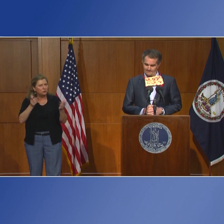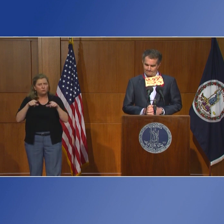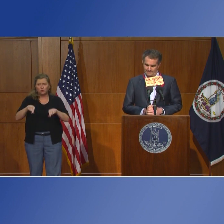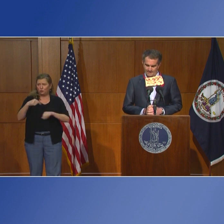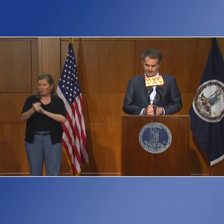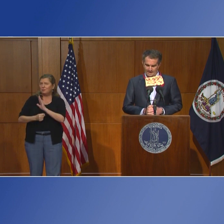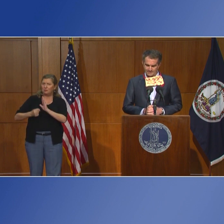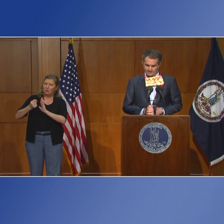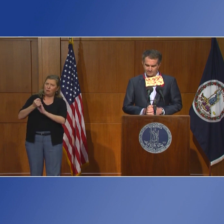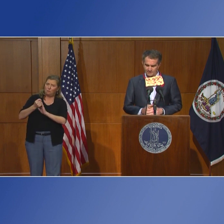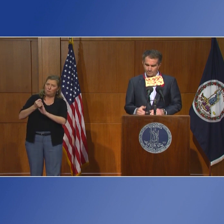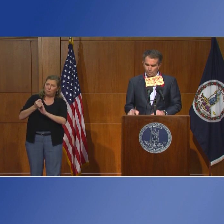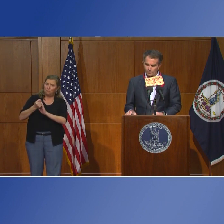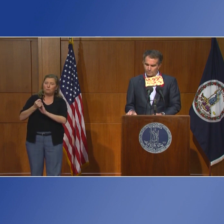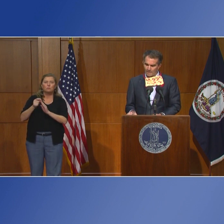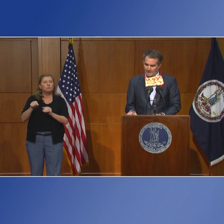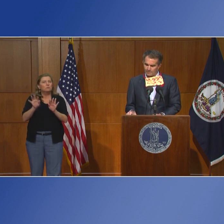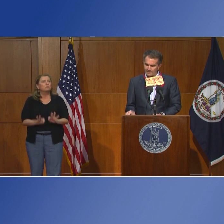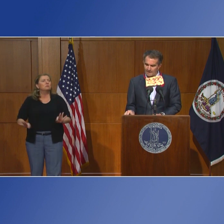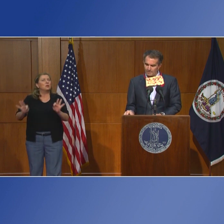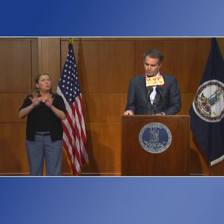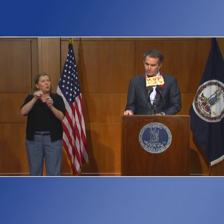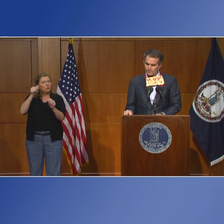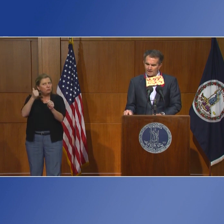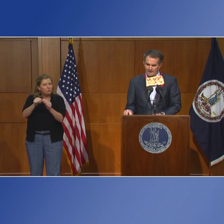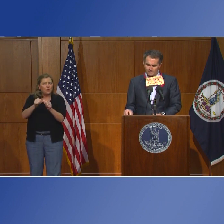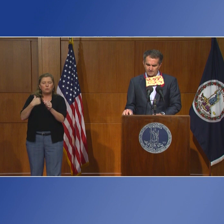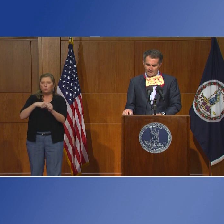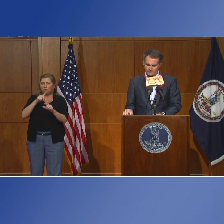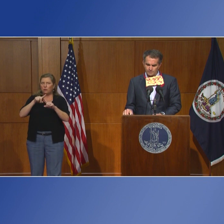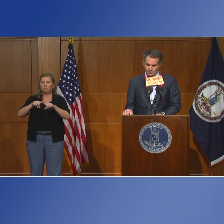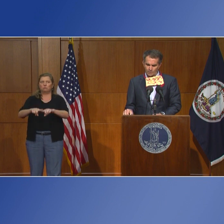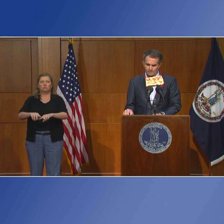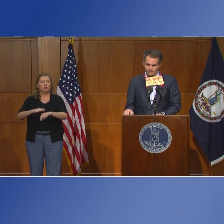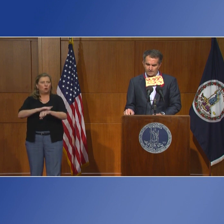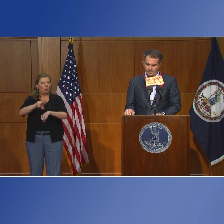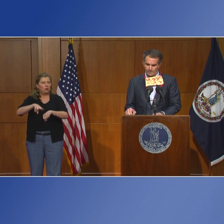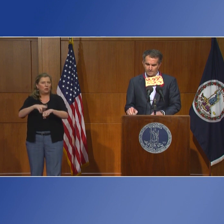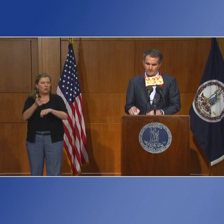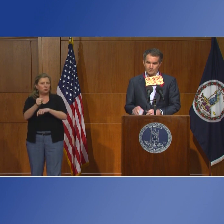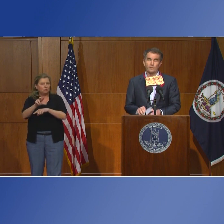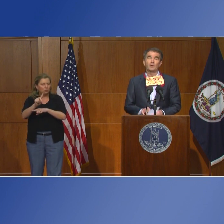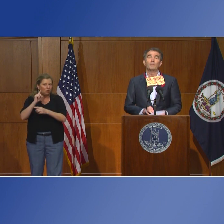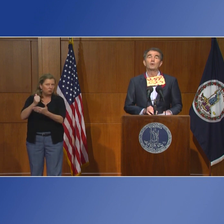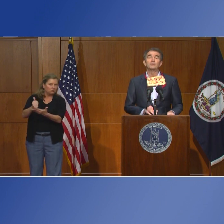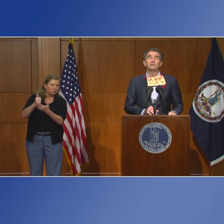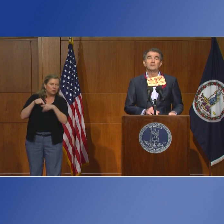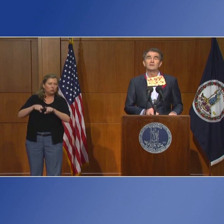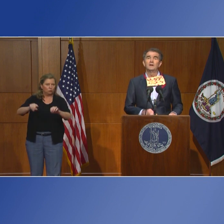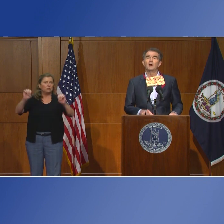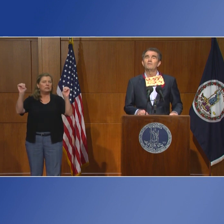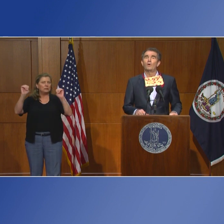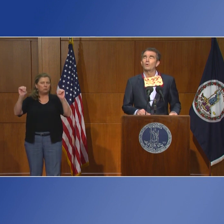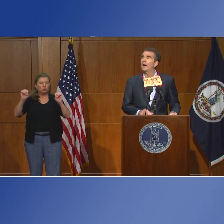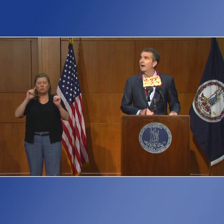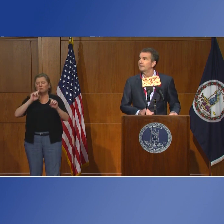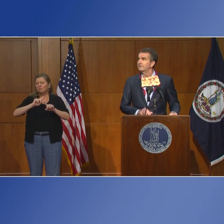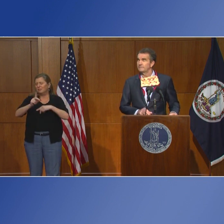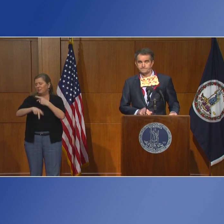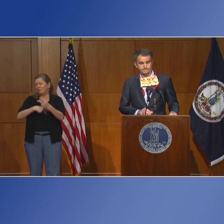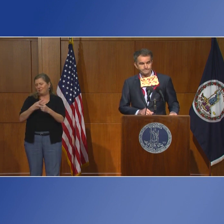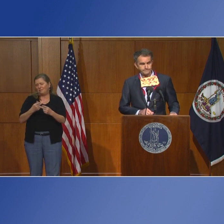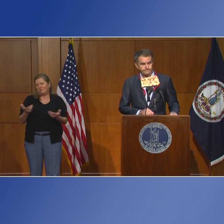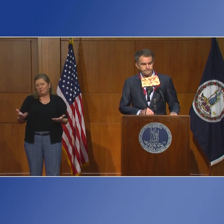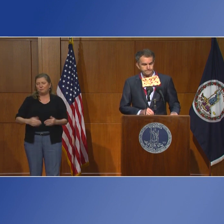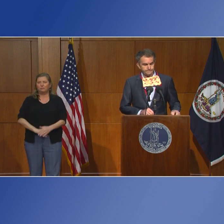tanto en tiempos como los de ahora. Así que podemos contar con la Guardia Nacional para este